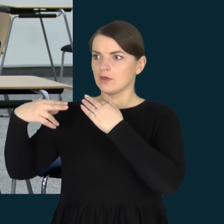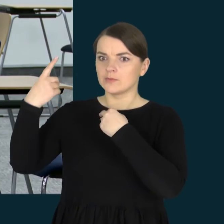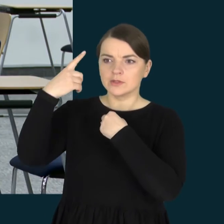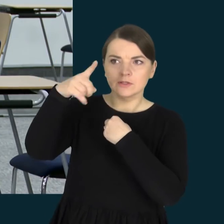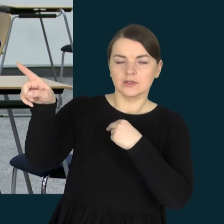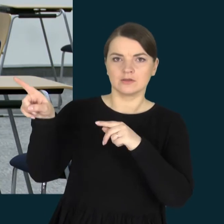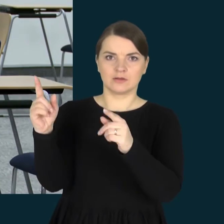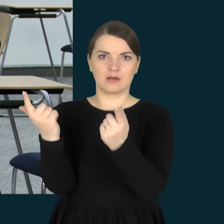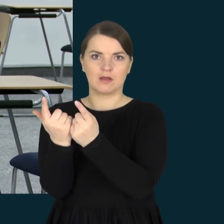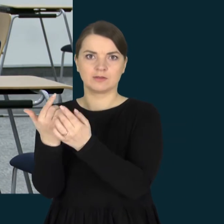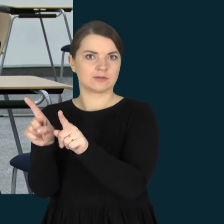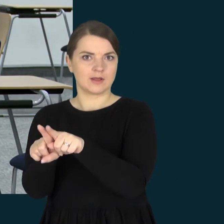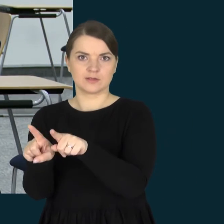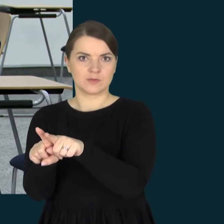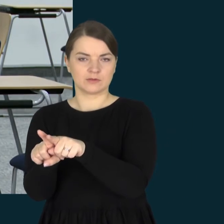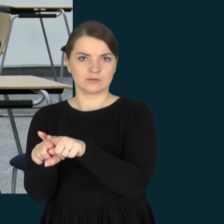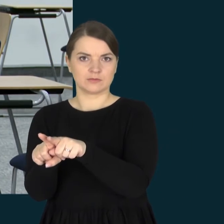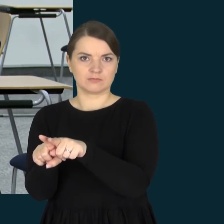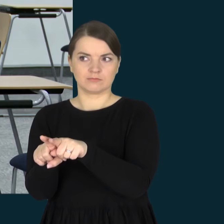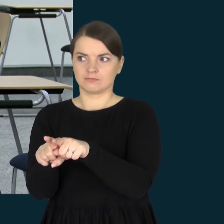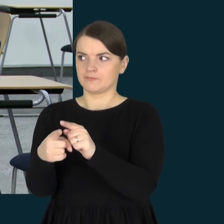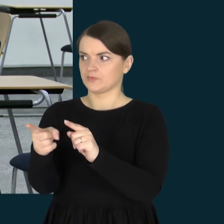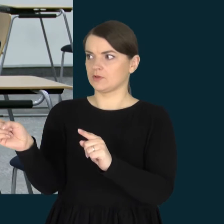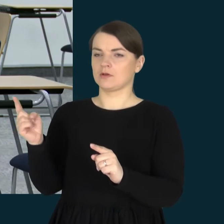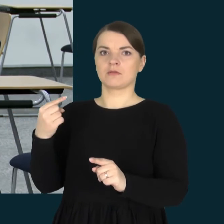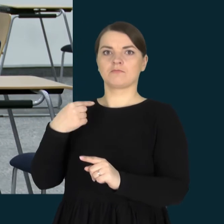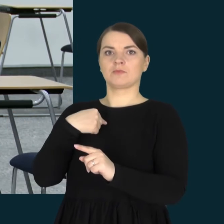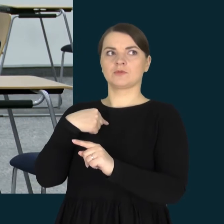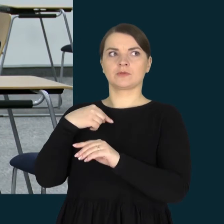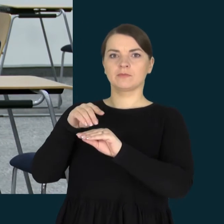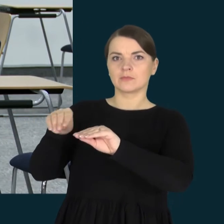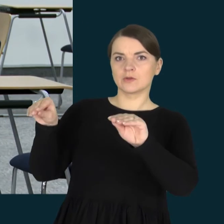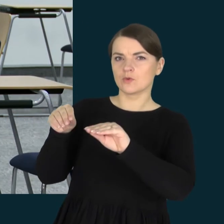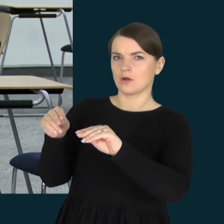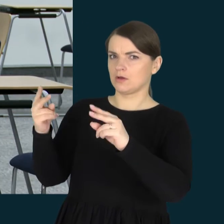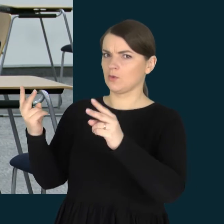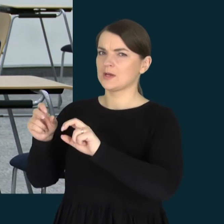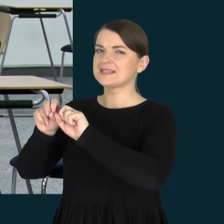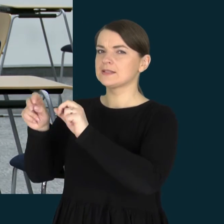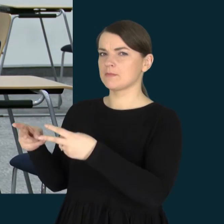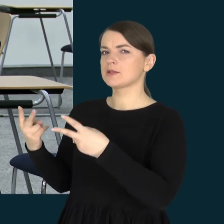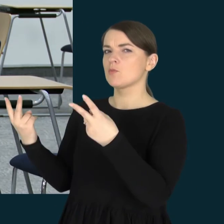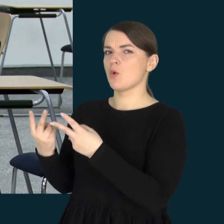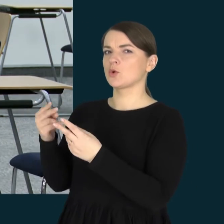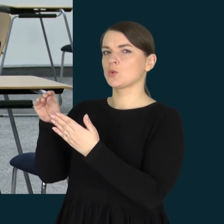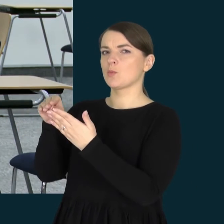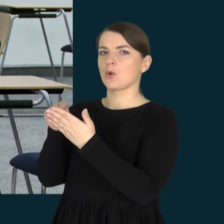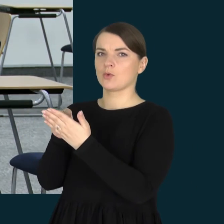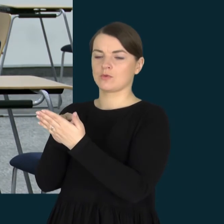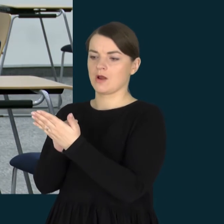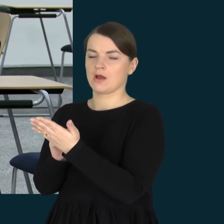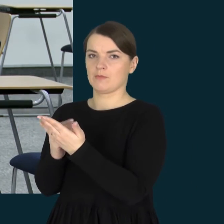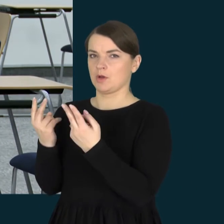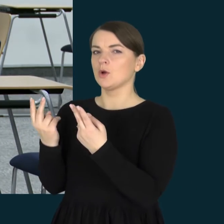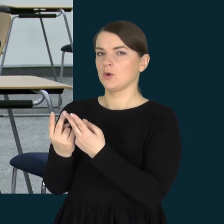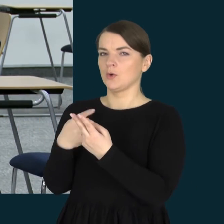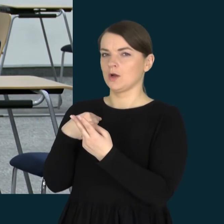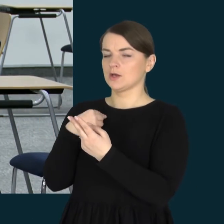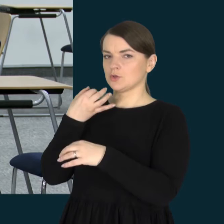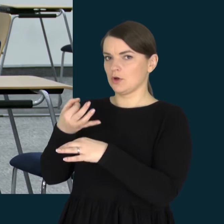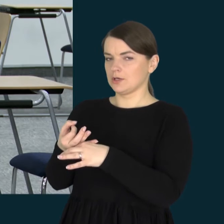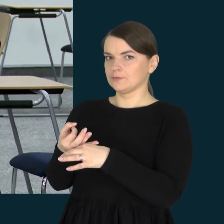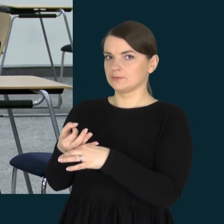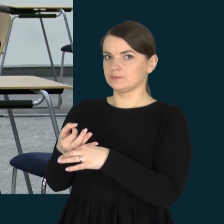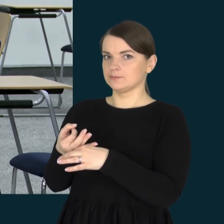kiti klasiokai. Ir aš kaip pedagogija aš turiu paruošti spetsporeikių programą. Ir tam kila